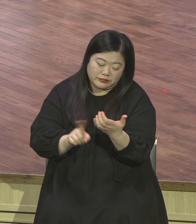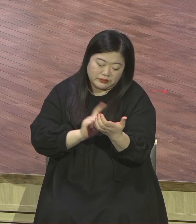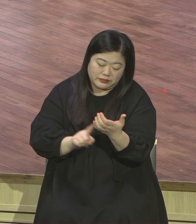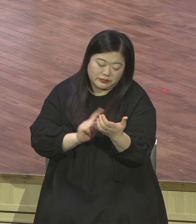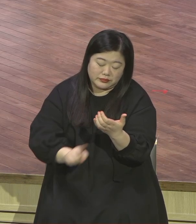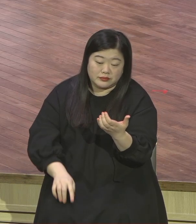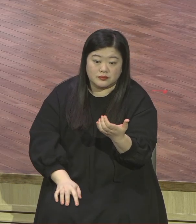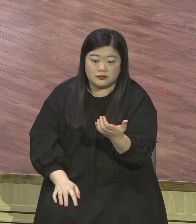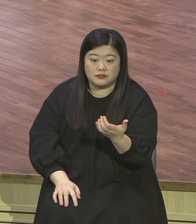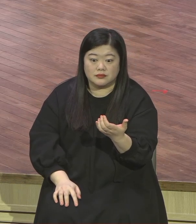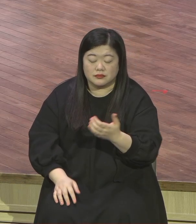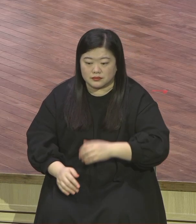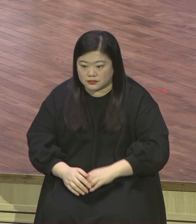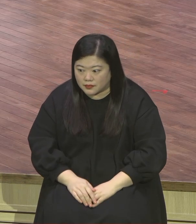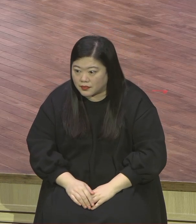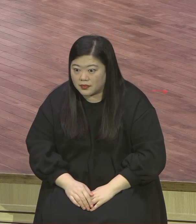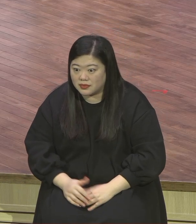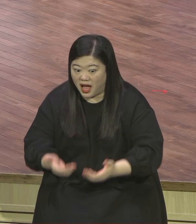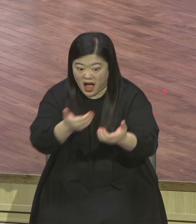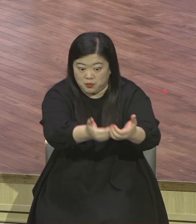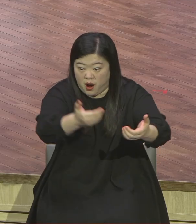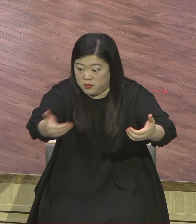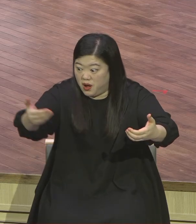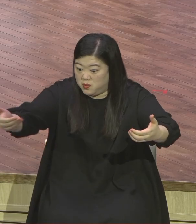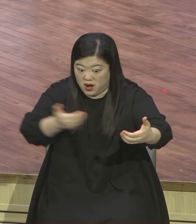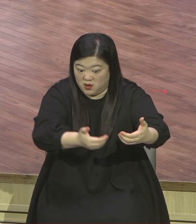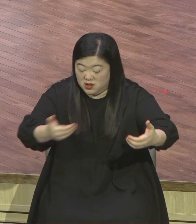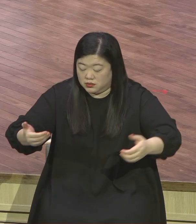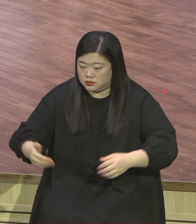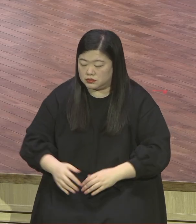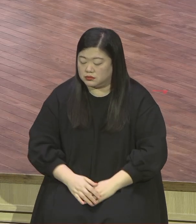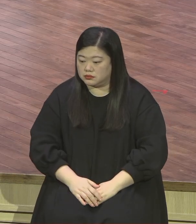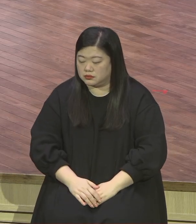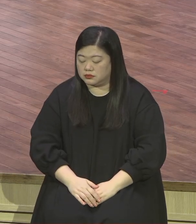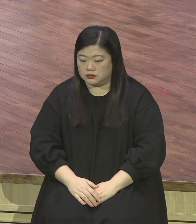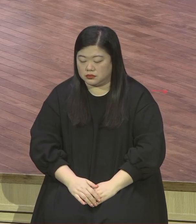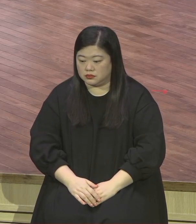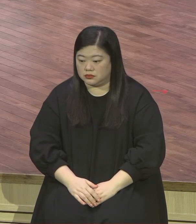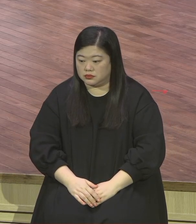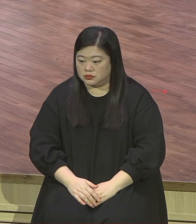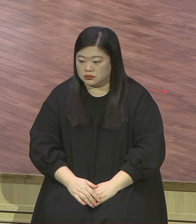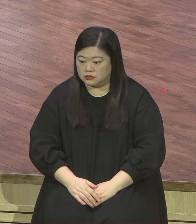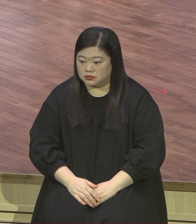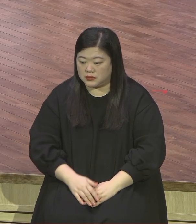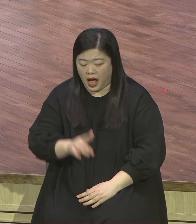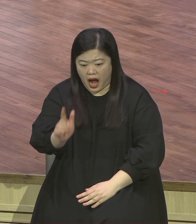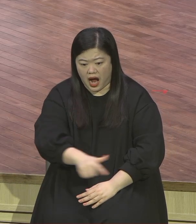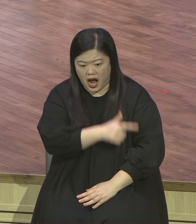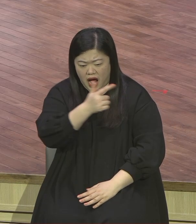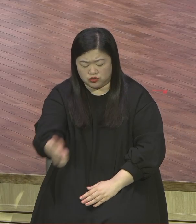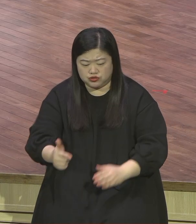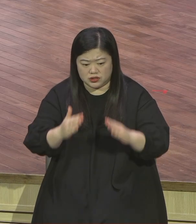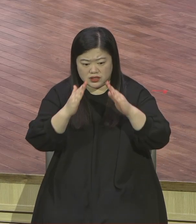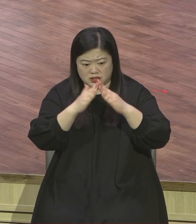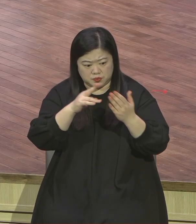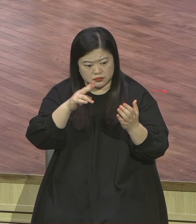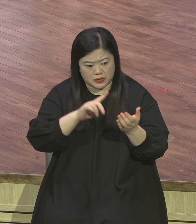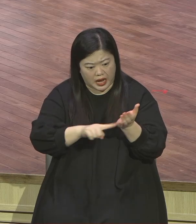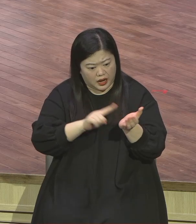놀랐어요. 앉자마자 핸드폰이요. 그렇게 많이 본 핸드폰을 또 봐. 기도도 하기 전에 핸드폰부터 먼저 봐.